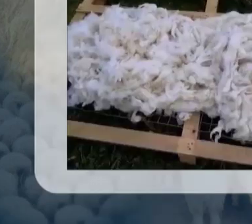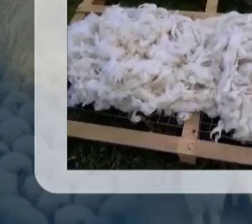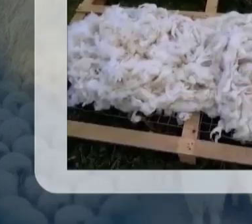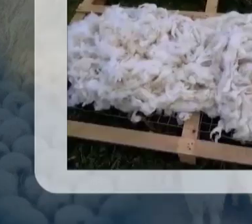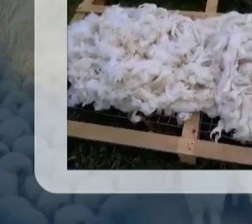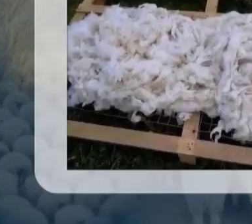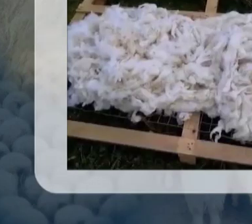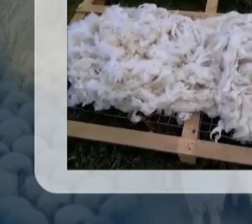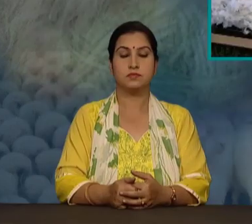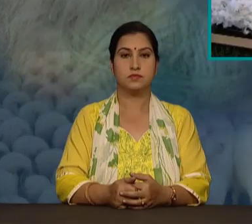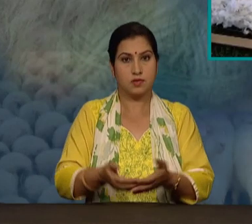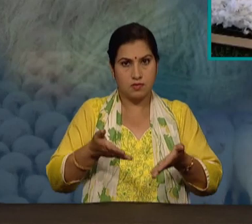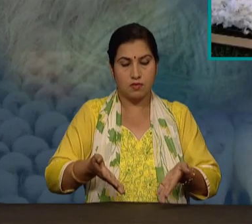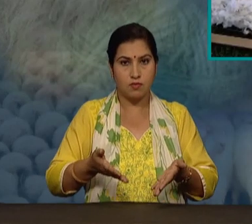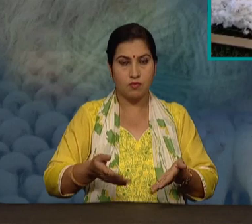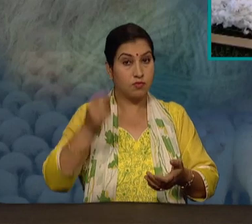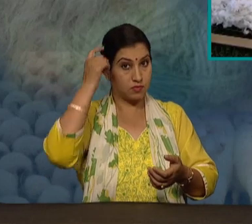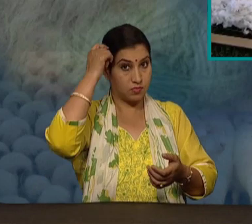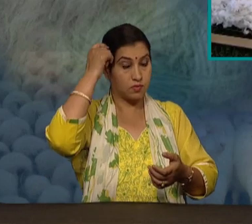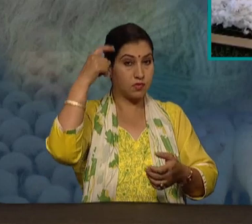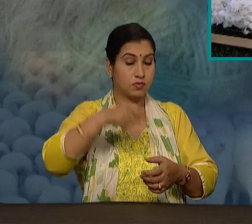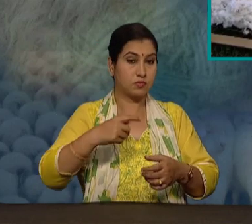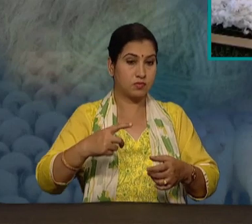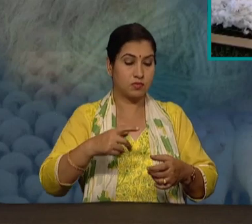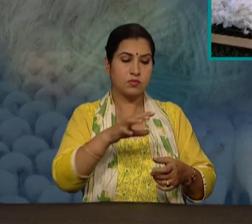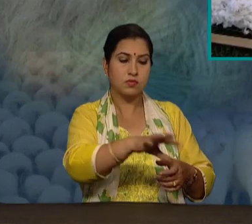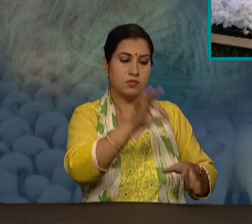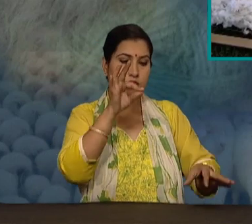अब बाल छटाई के लिए तैयार है